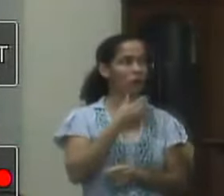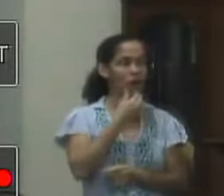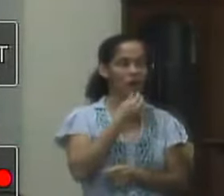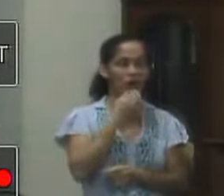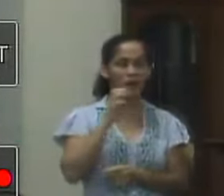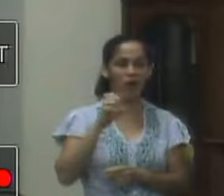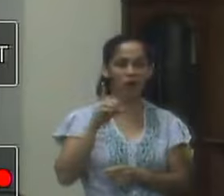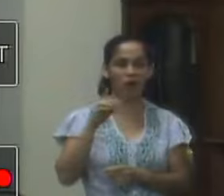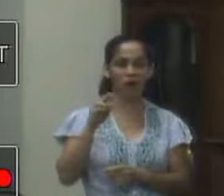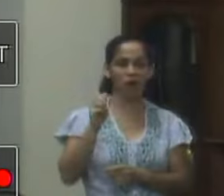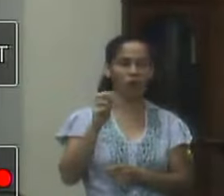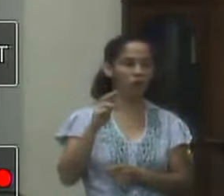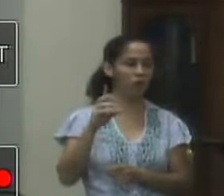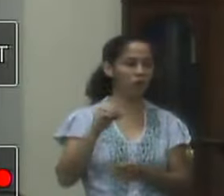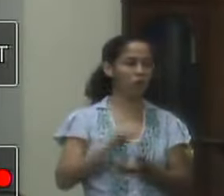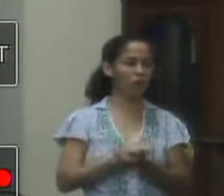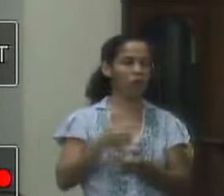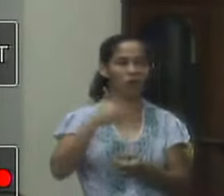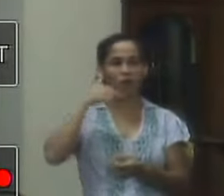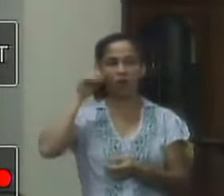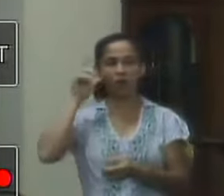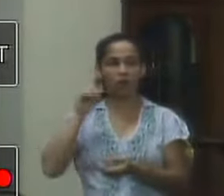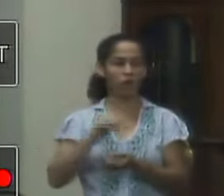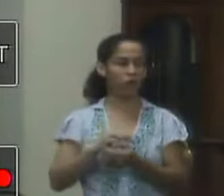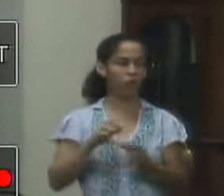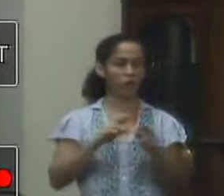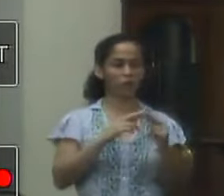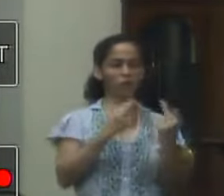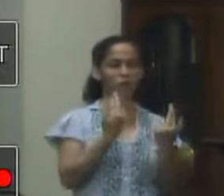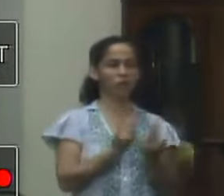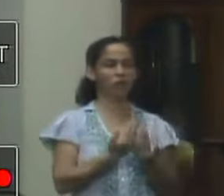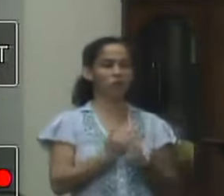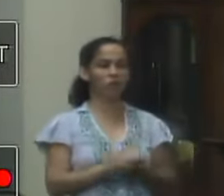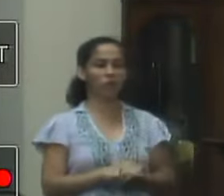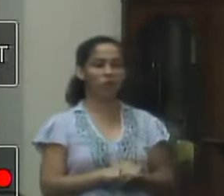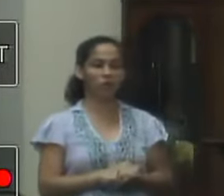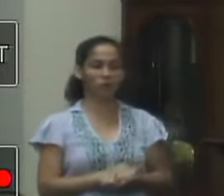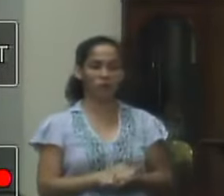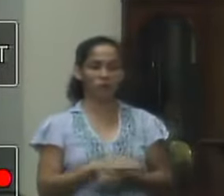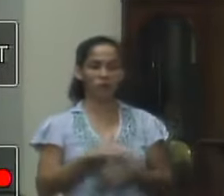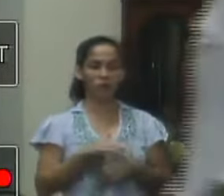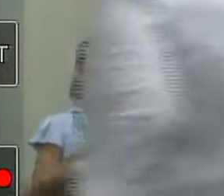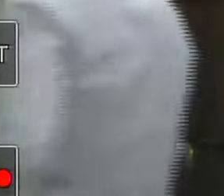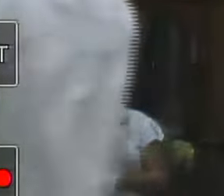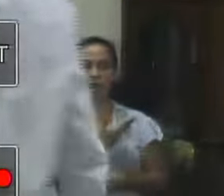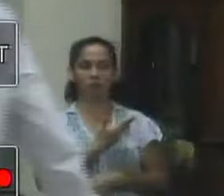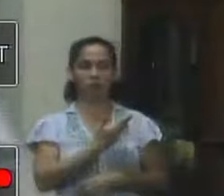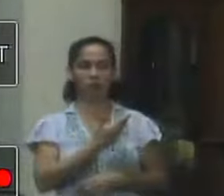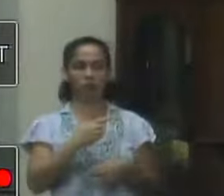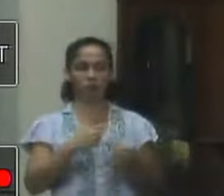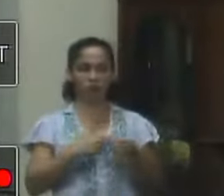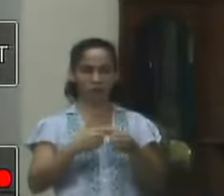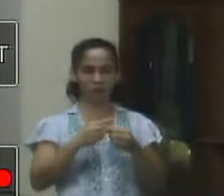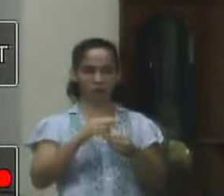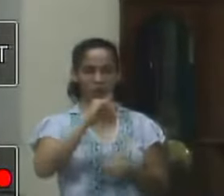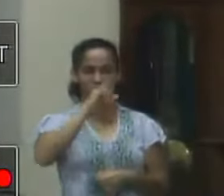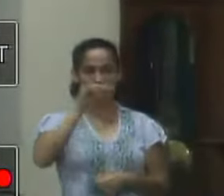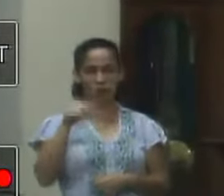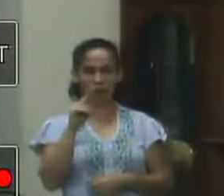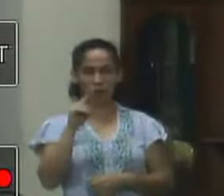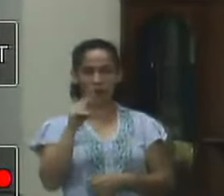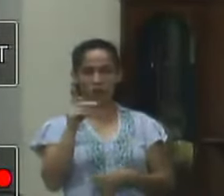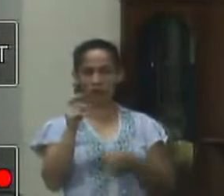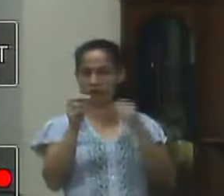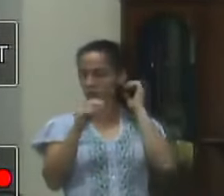Eduardo tivemos ontem uma reunião no nosso querido distrito de Juparaná em relação